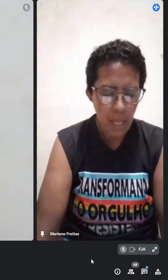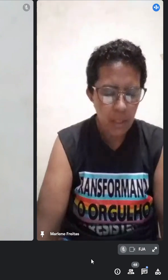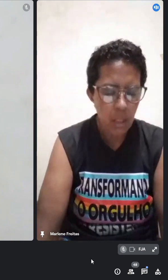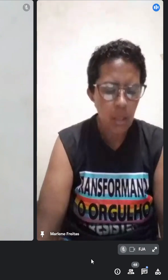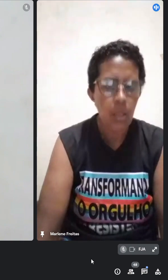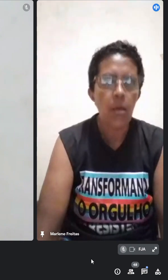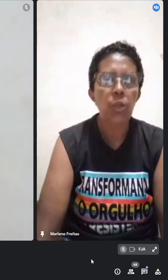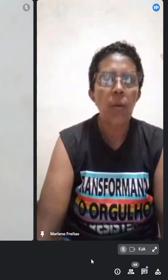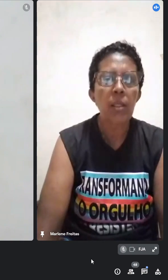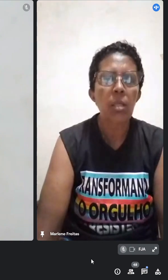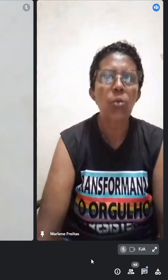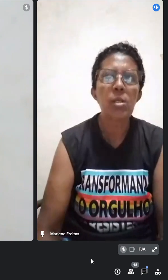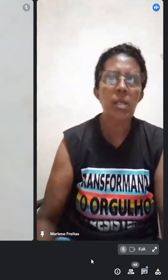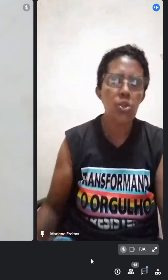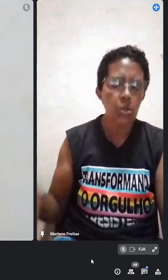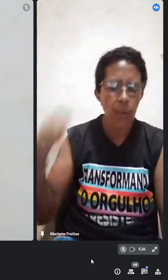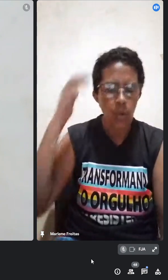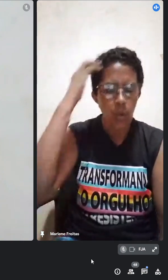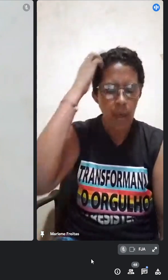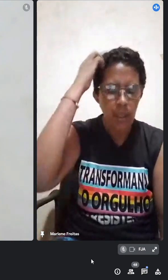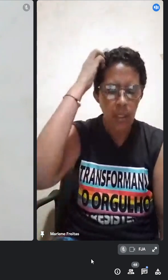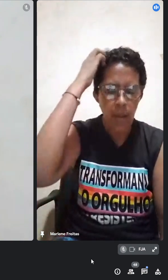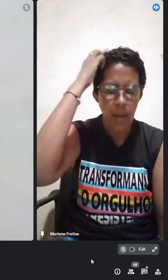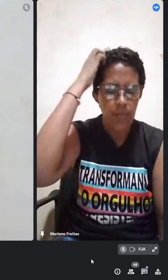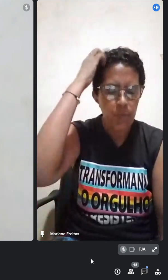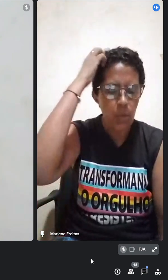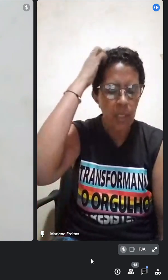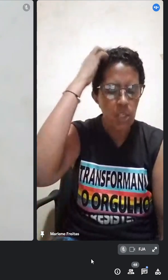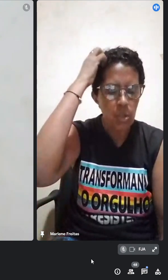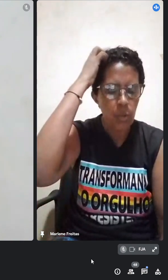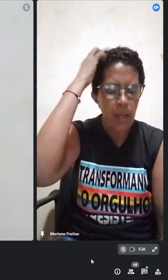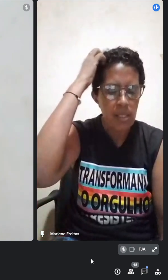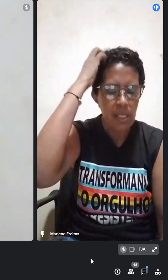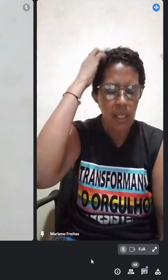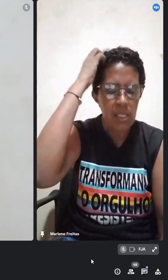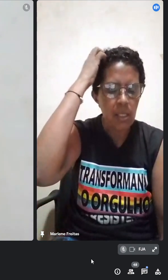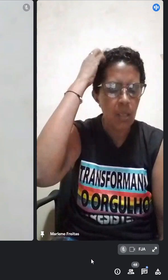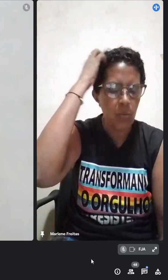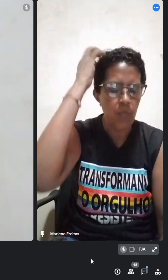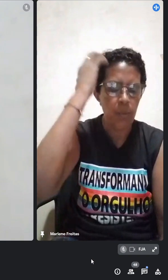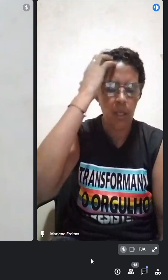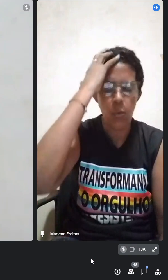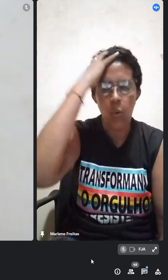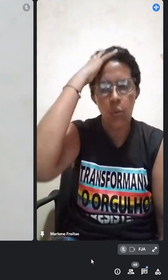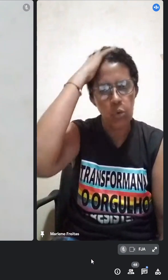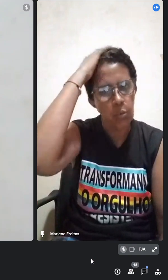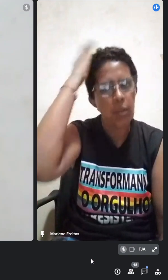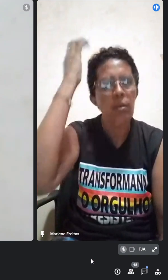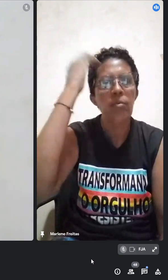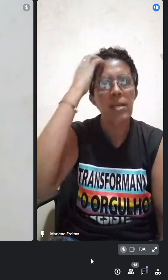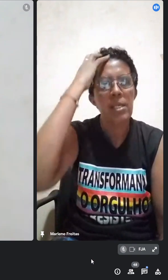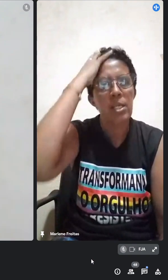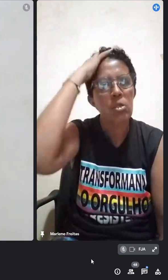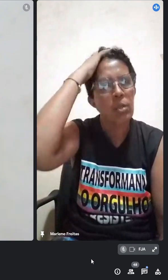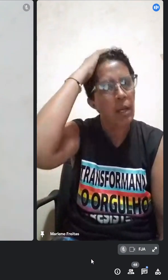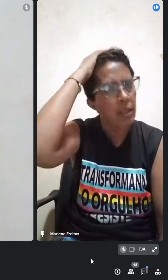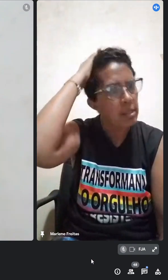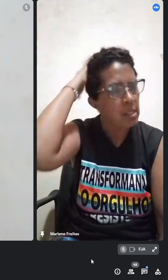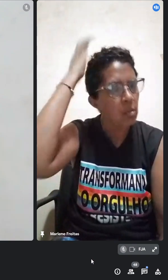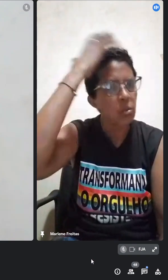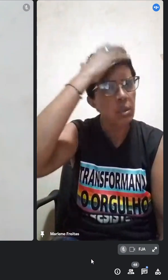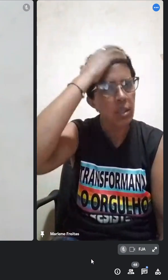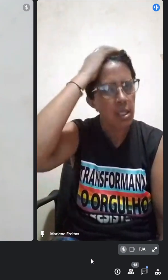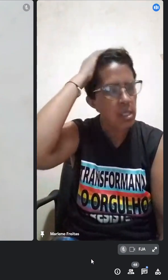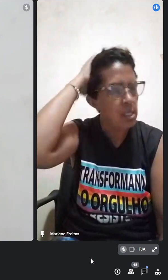temos aqui eu tenho aqui duas questões para colocar que é sobre a questão da seleção né o concurso que vai selecionar